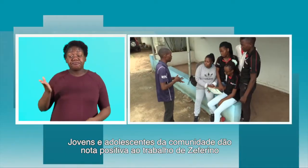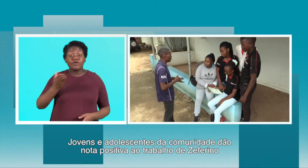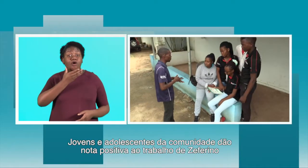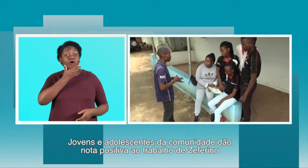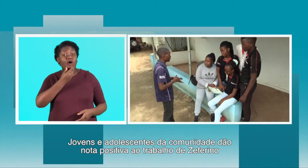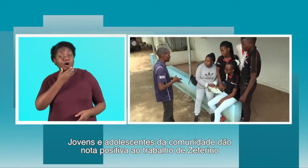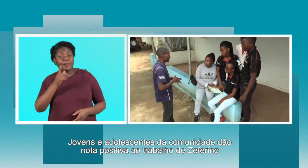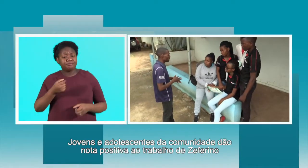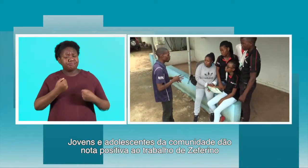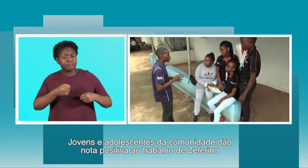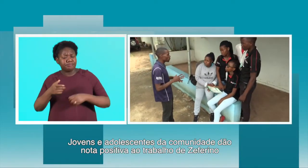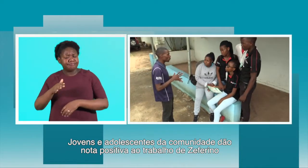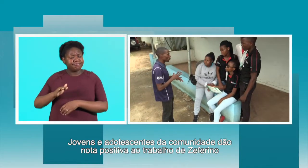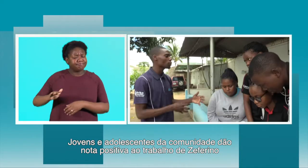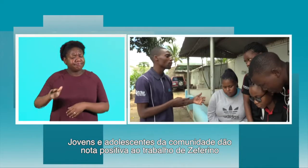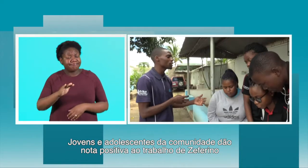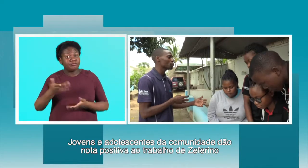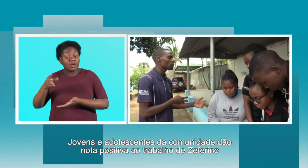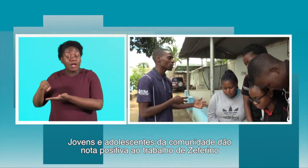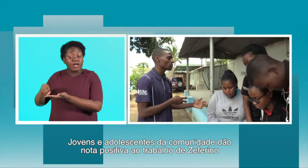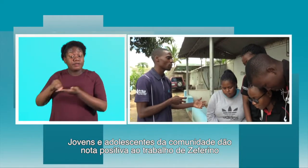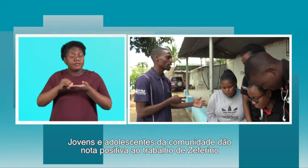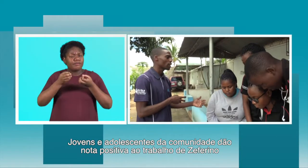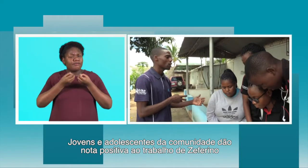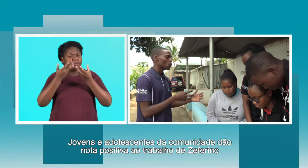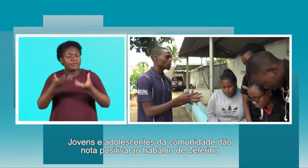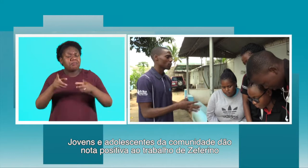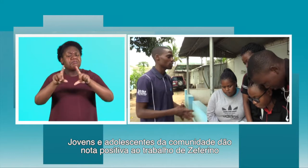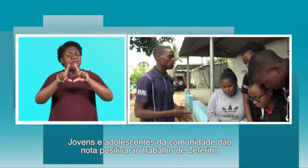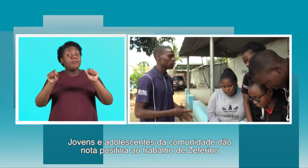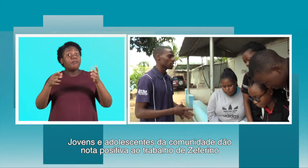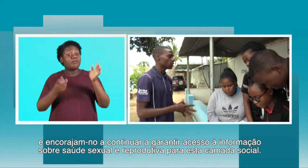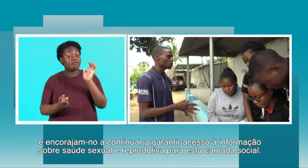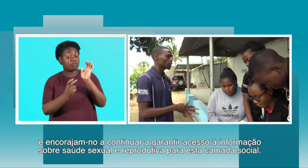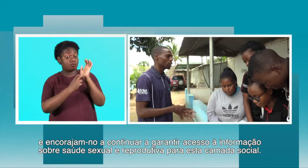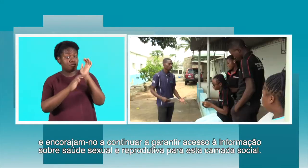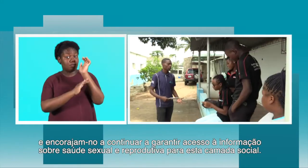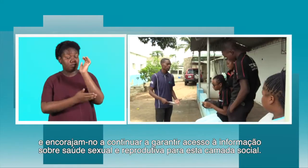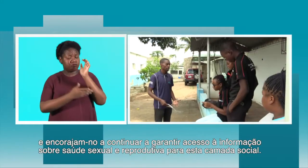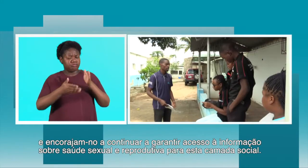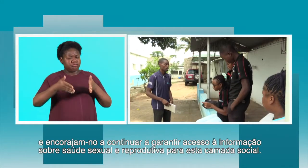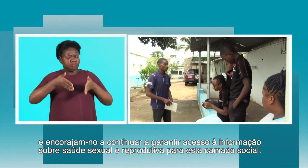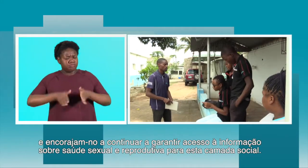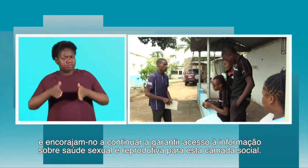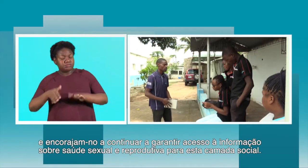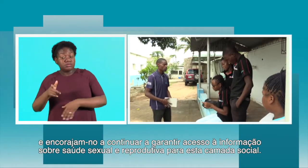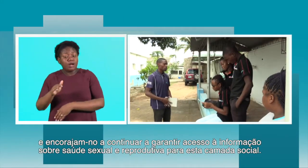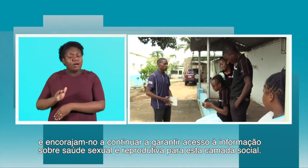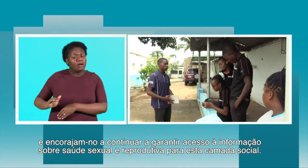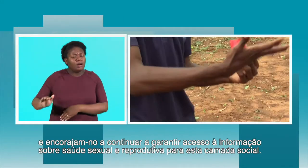Jovens e adolescentes da comunidade dão nota positiva ao trabalho de Zeferino e encorajam-no a continuar a garantir